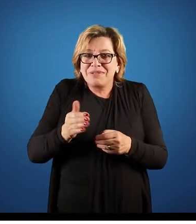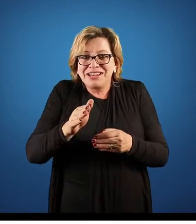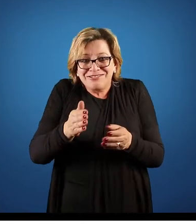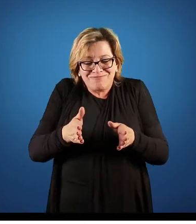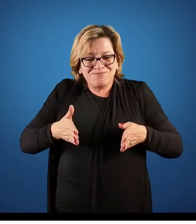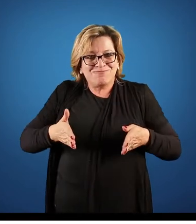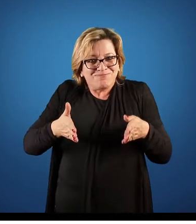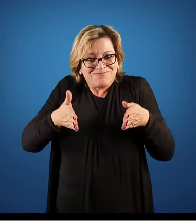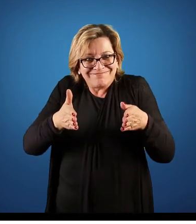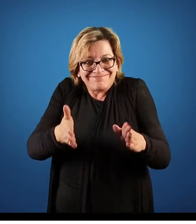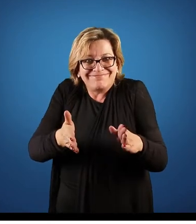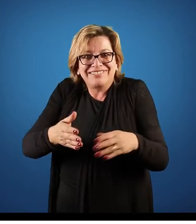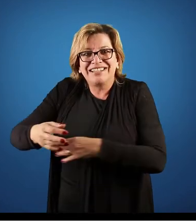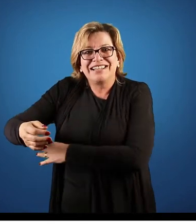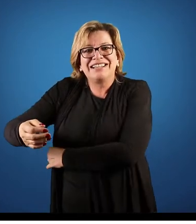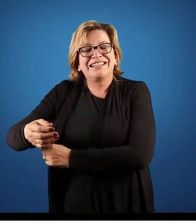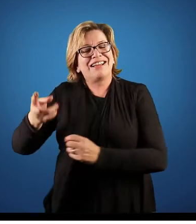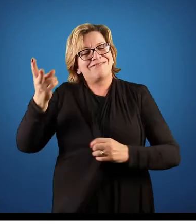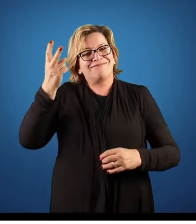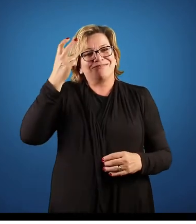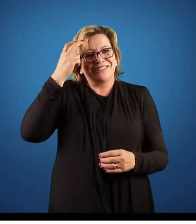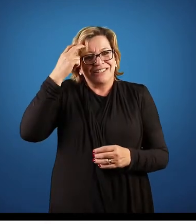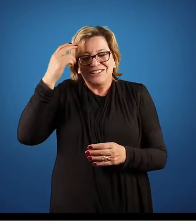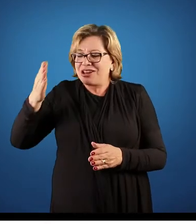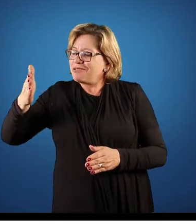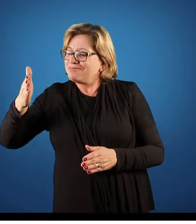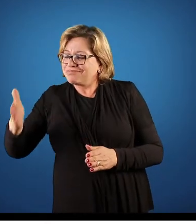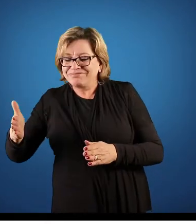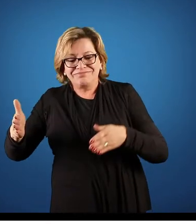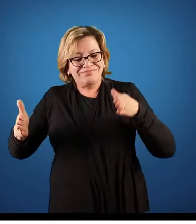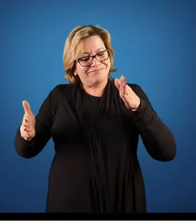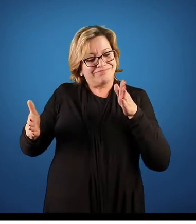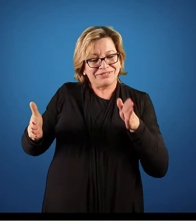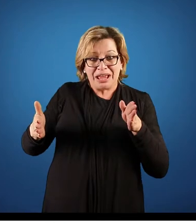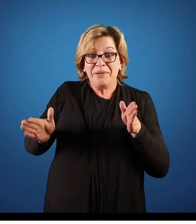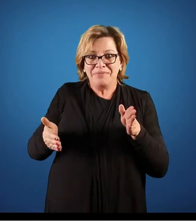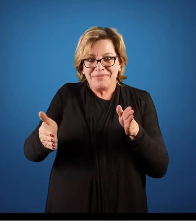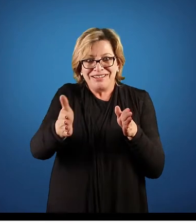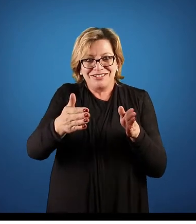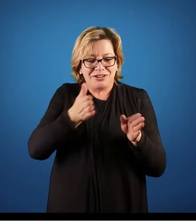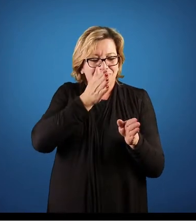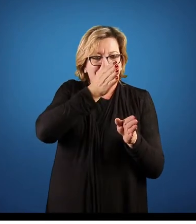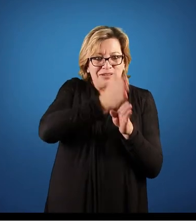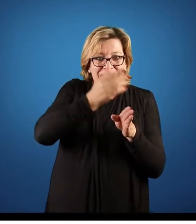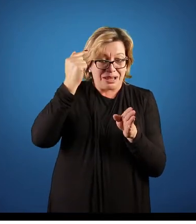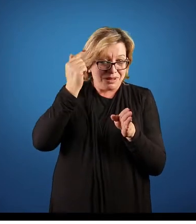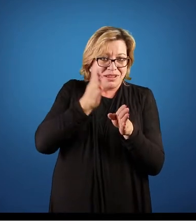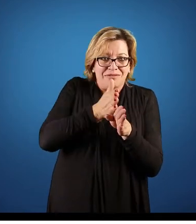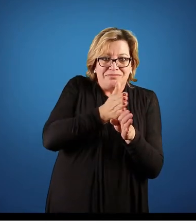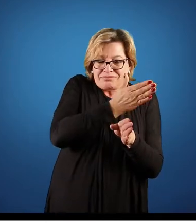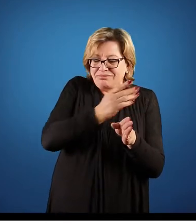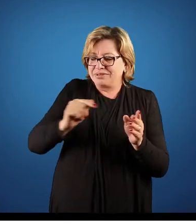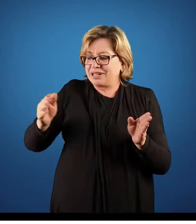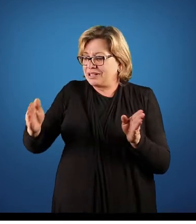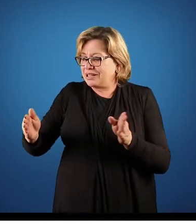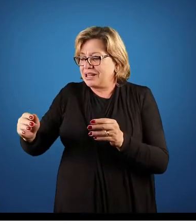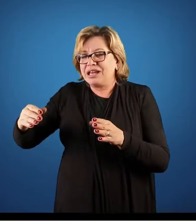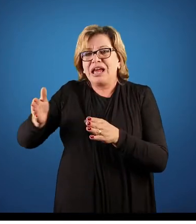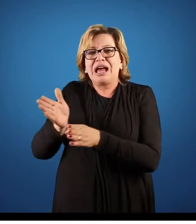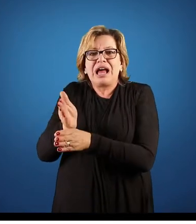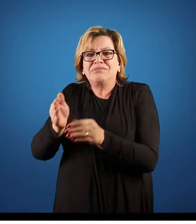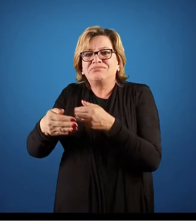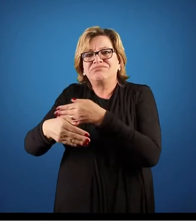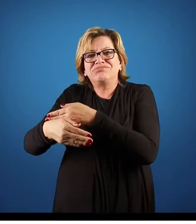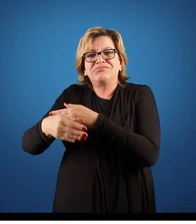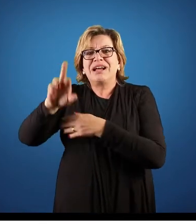a cultura corta-se o rabo do peixe e corta-se a cabeça. Mas qual que é a fundação lógica disso?